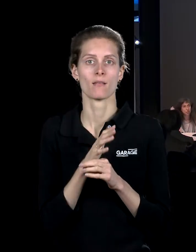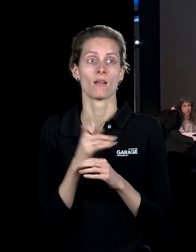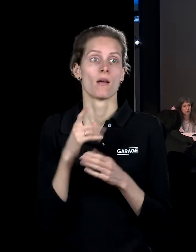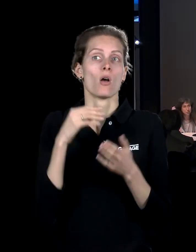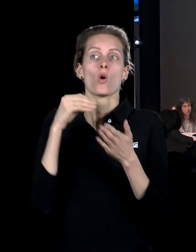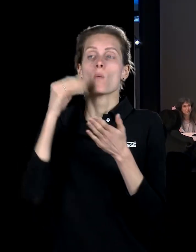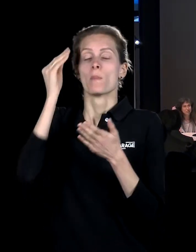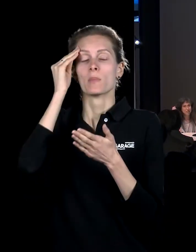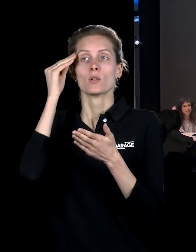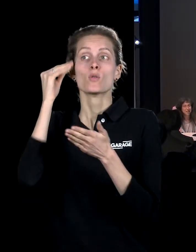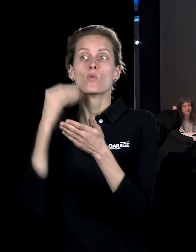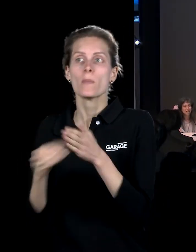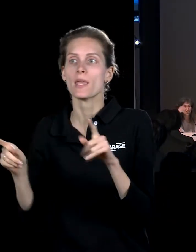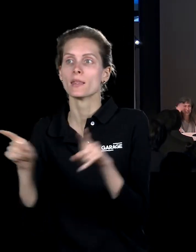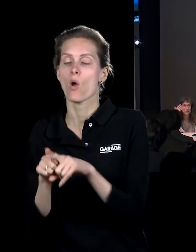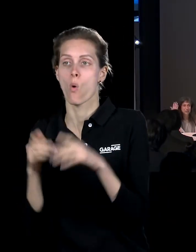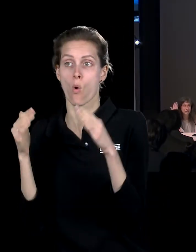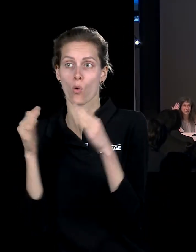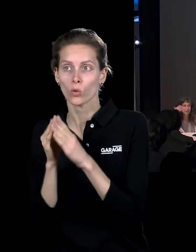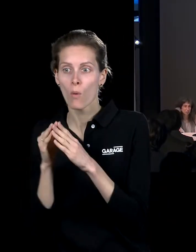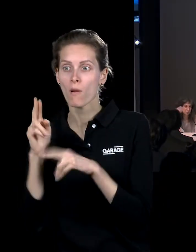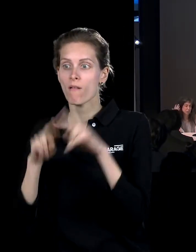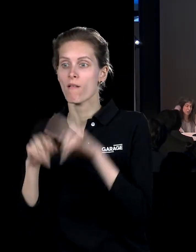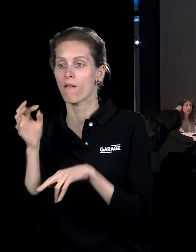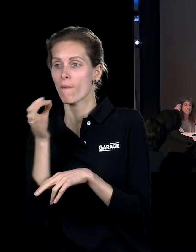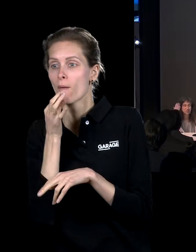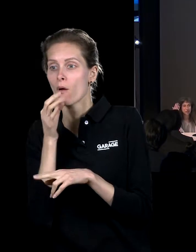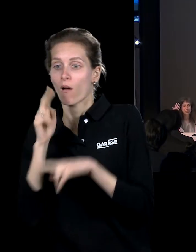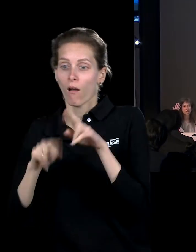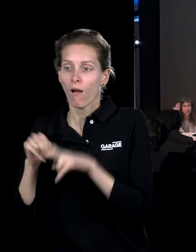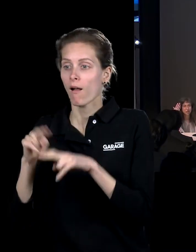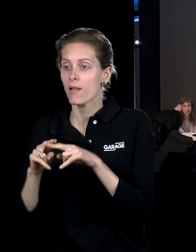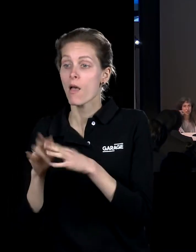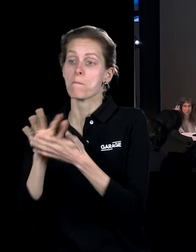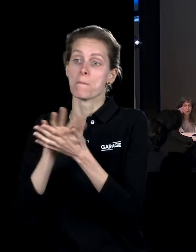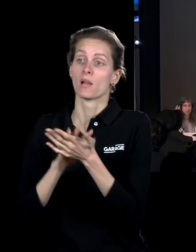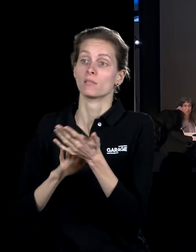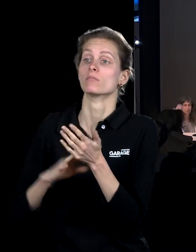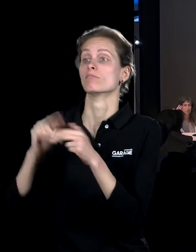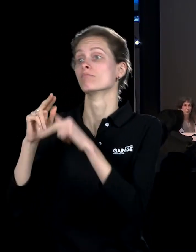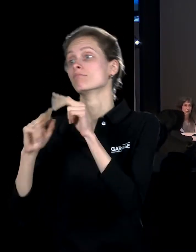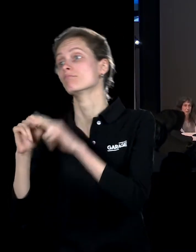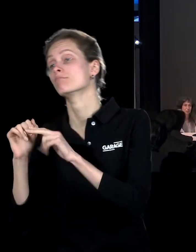недостроенный дом и продолжать оставлять его недостроенным, каким-то образом развивать вот эту